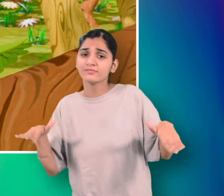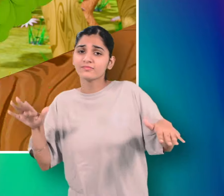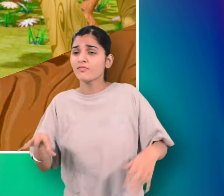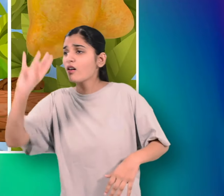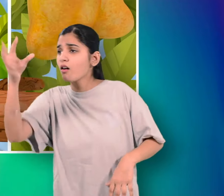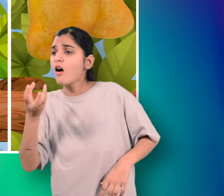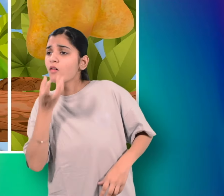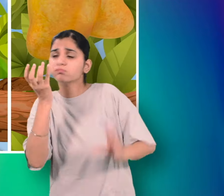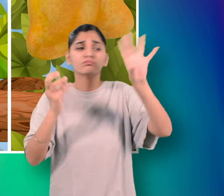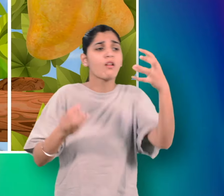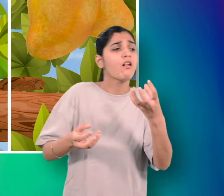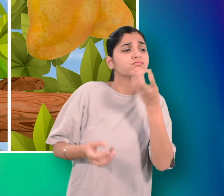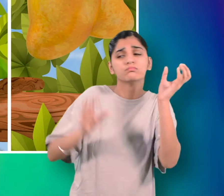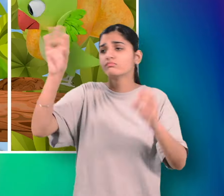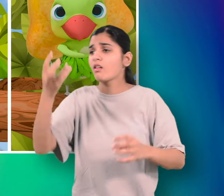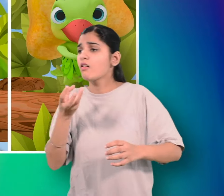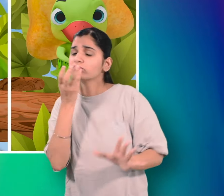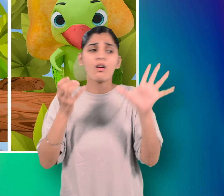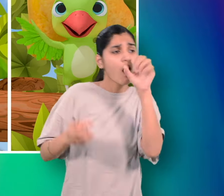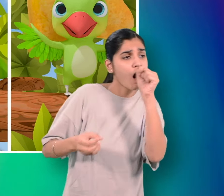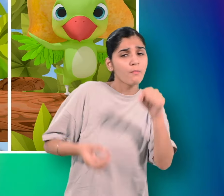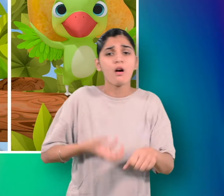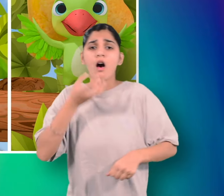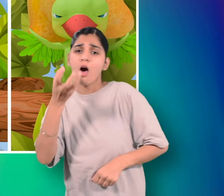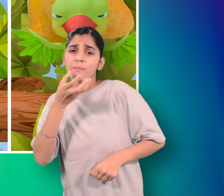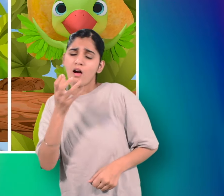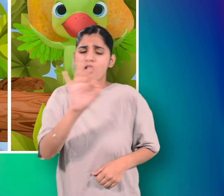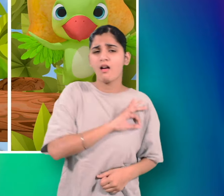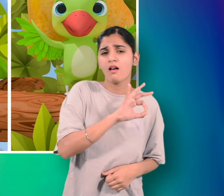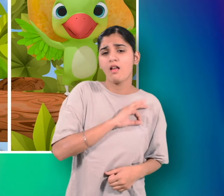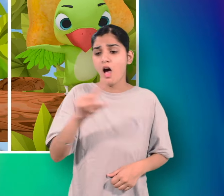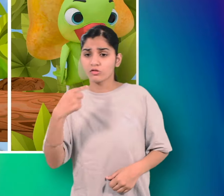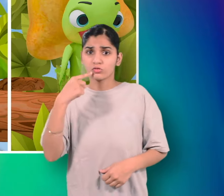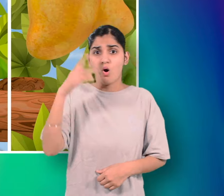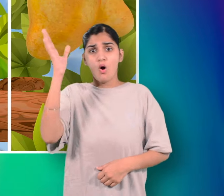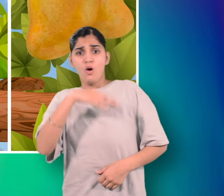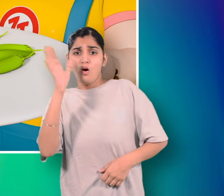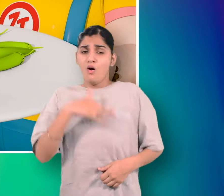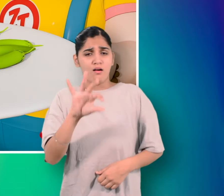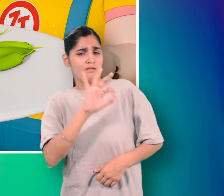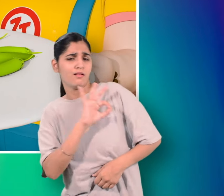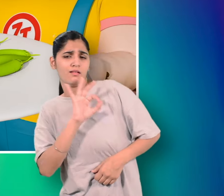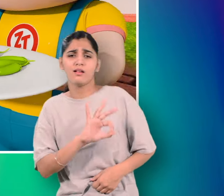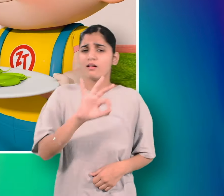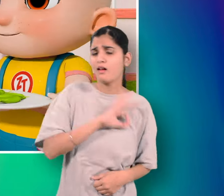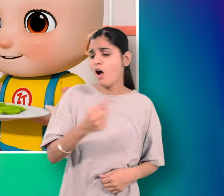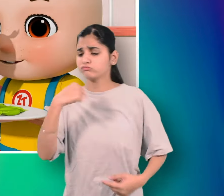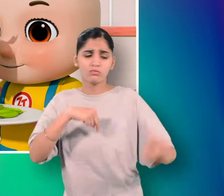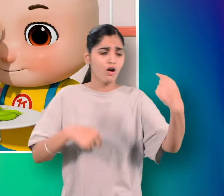आपल या अम्रूत आम दो कुतर कुतर कर खाता हूँ मिर्ची हरी पसंद मुझे है चट से